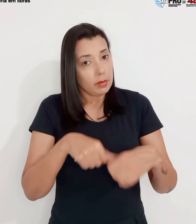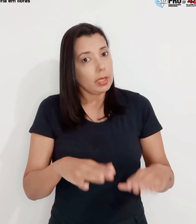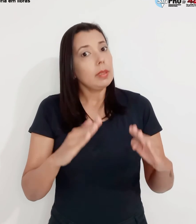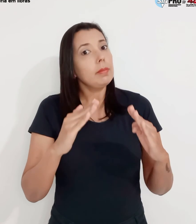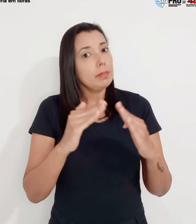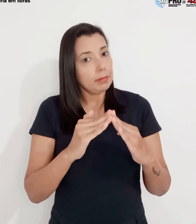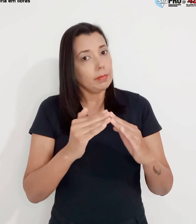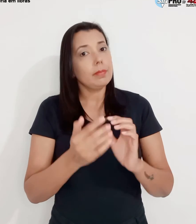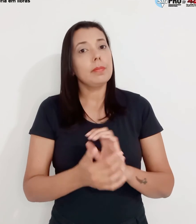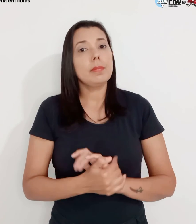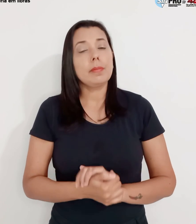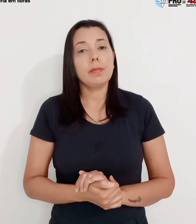casa.